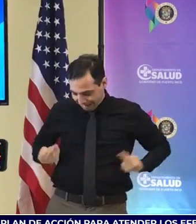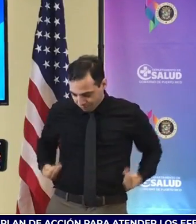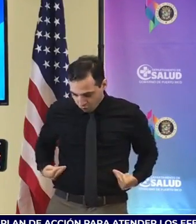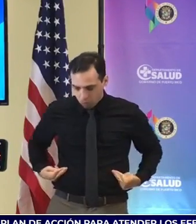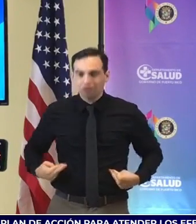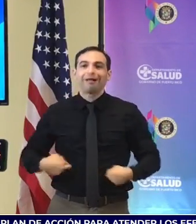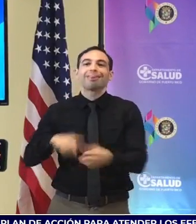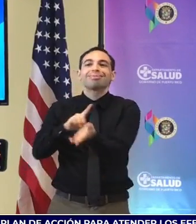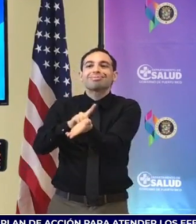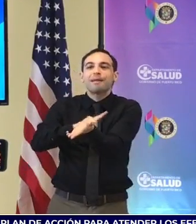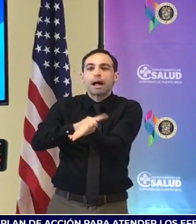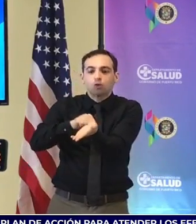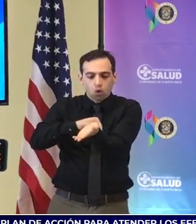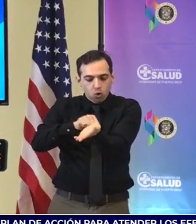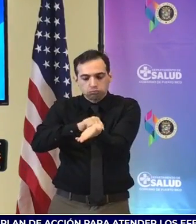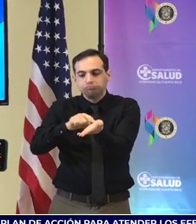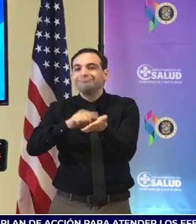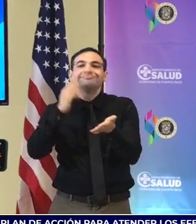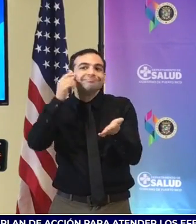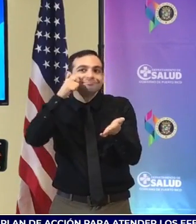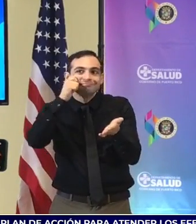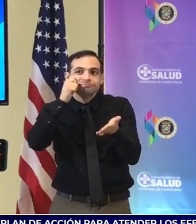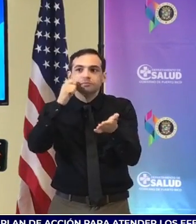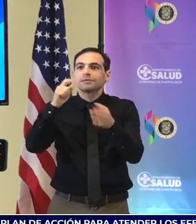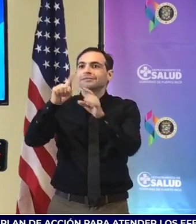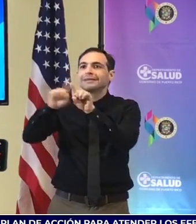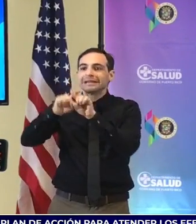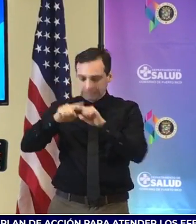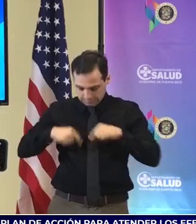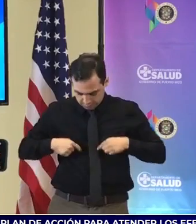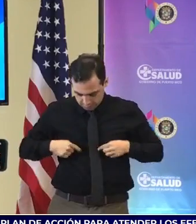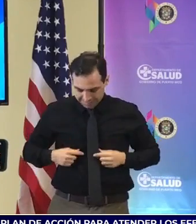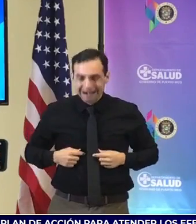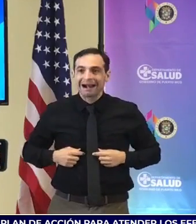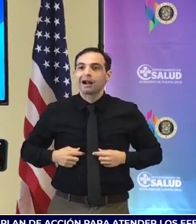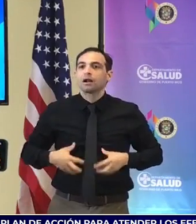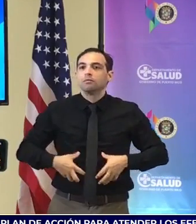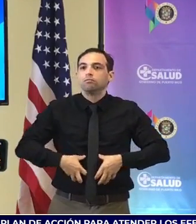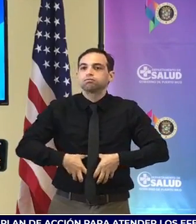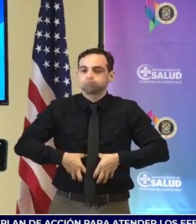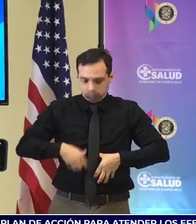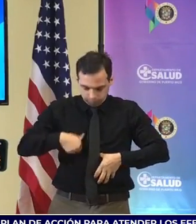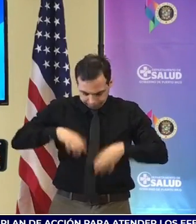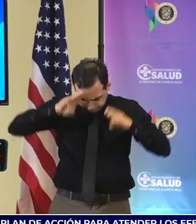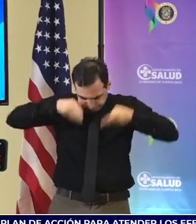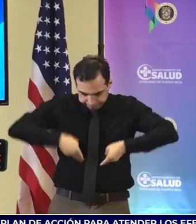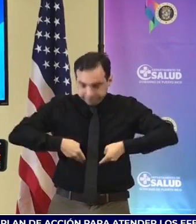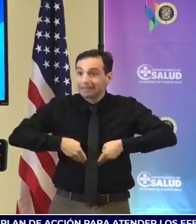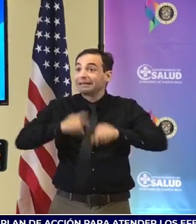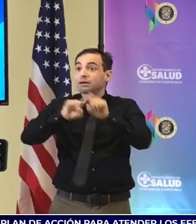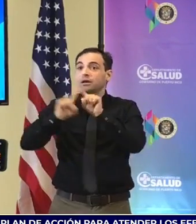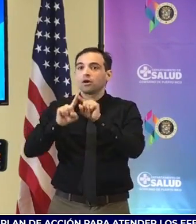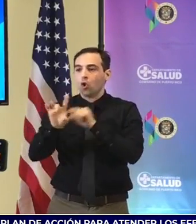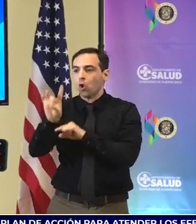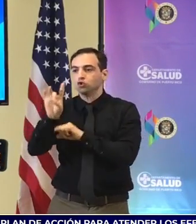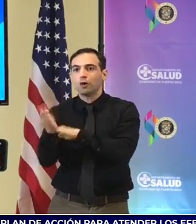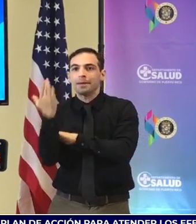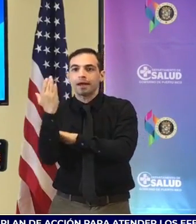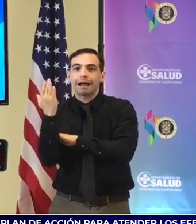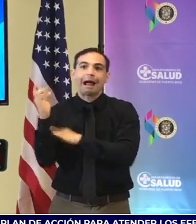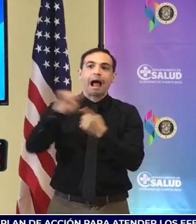dermatólogos y gastroenterólogos que están todos los sábados de 8 de la mañana hasta 4 de la tarde